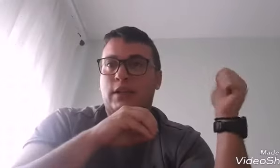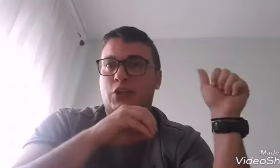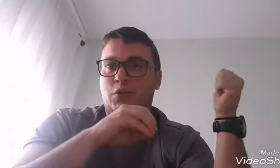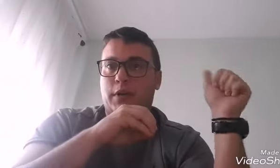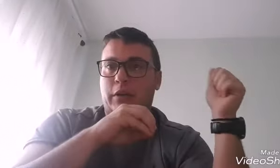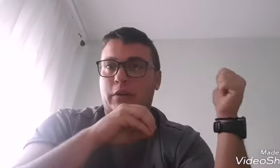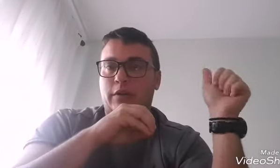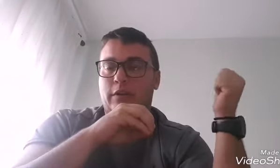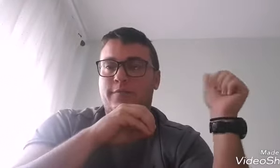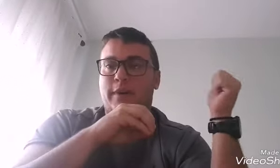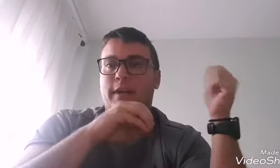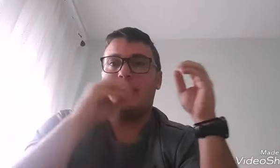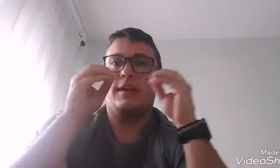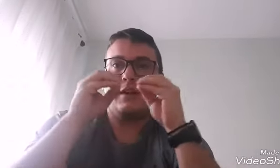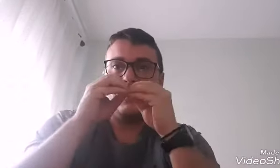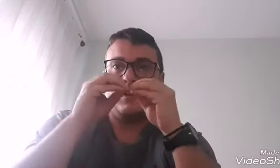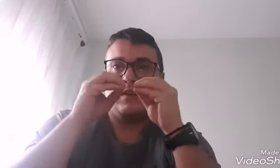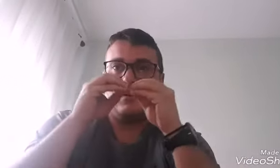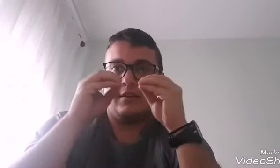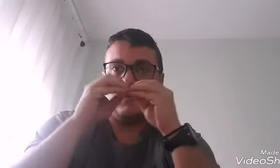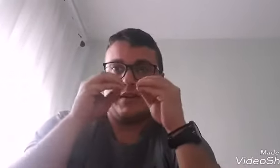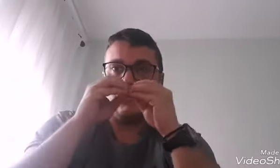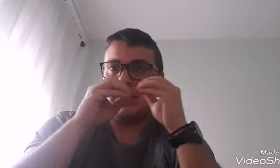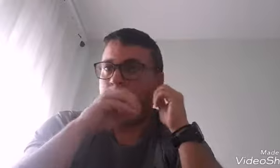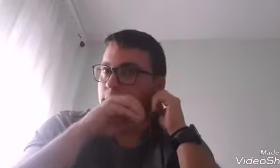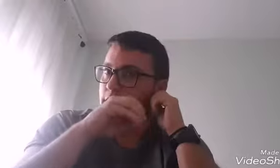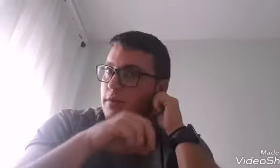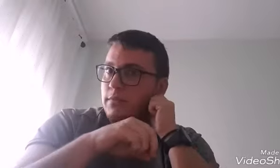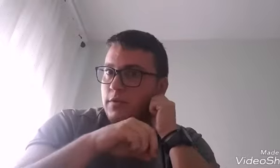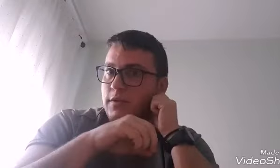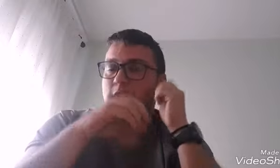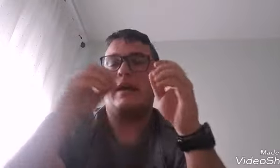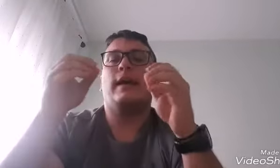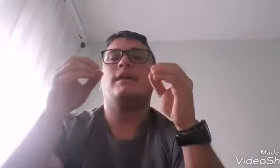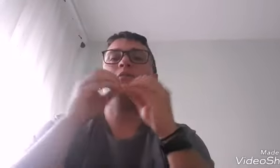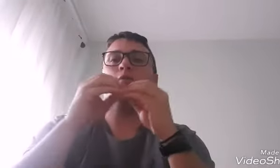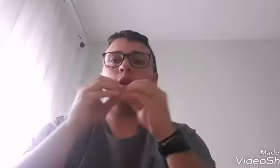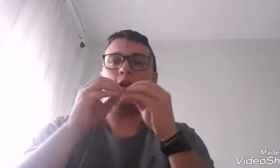sobrino. ¿Vale? Y para sobrina, pues lo mismo. Sobrina.